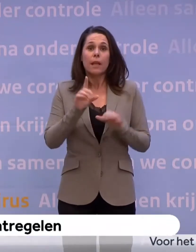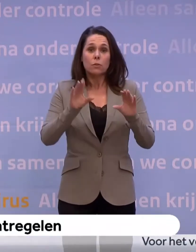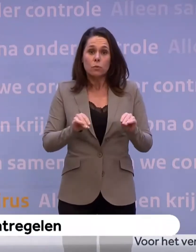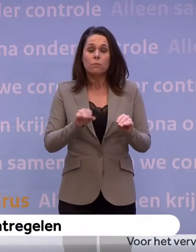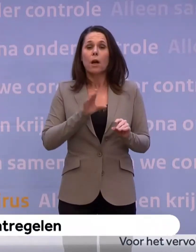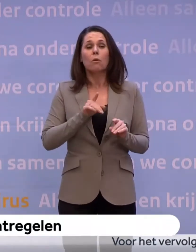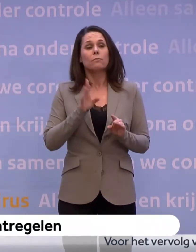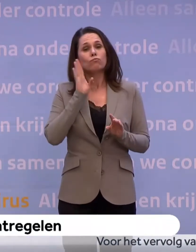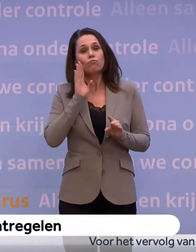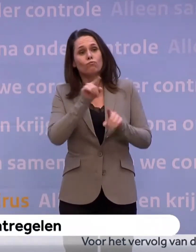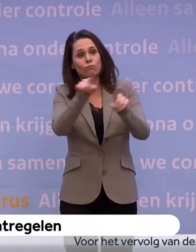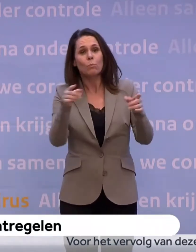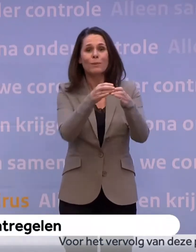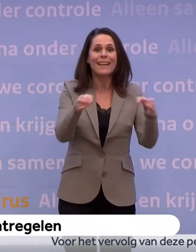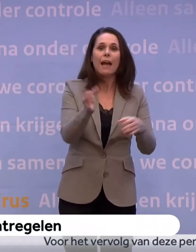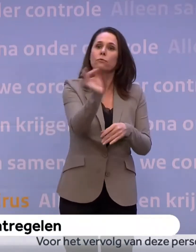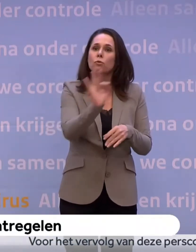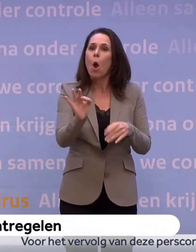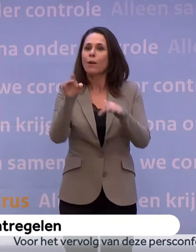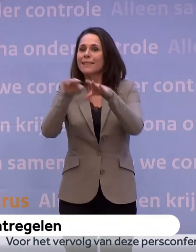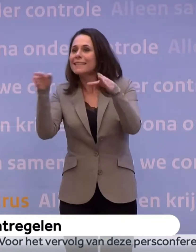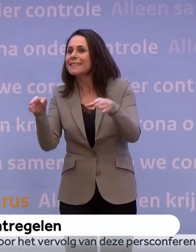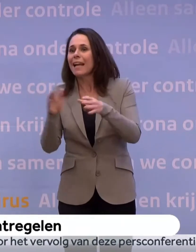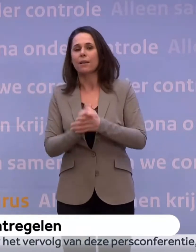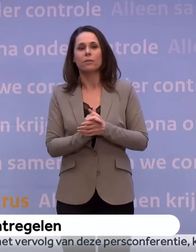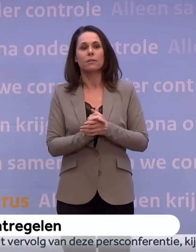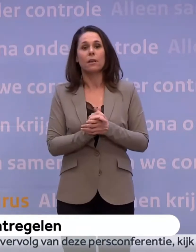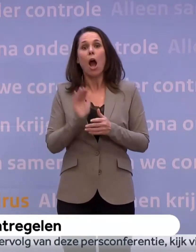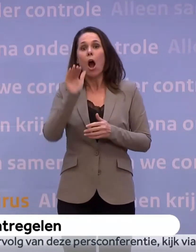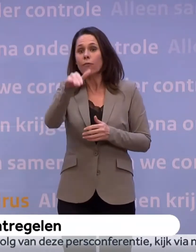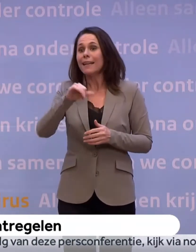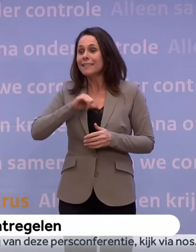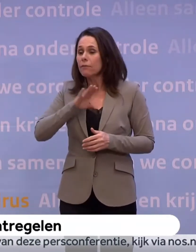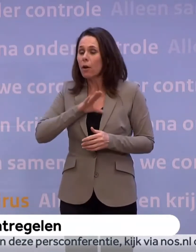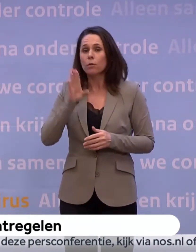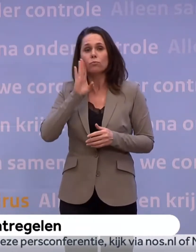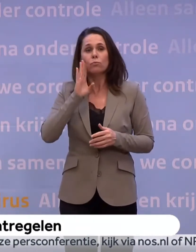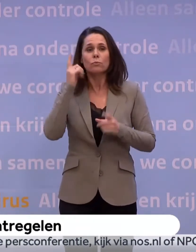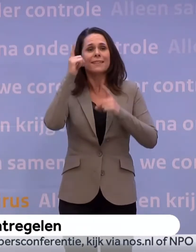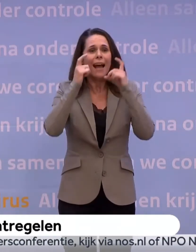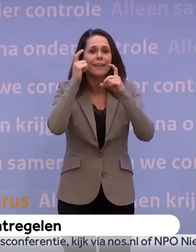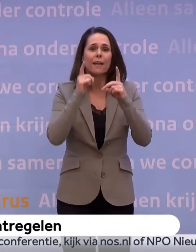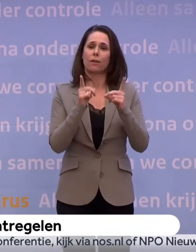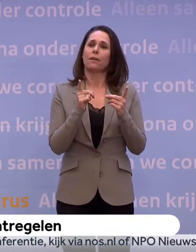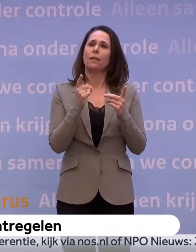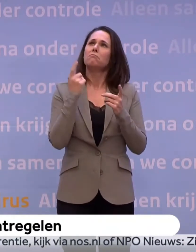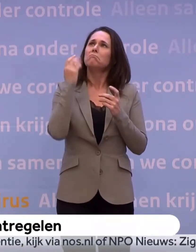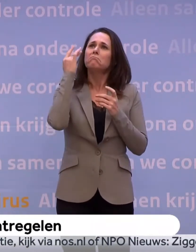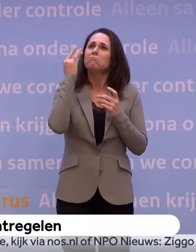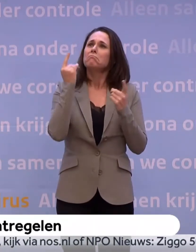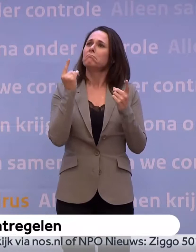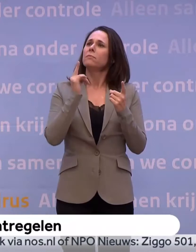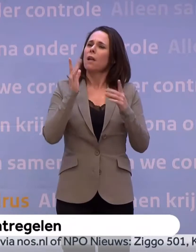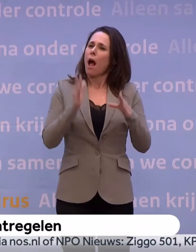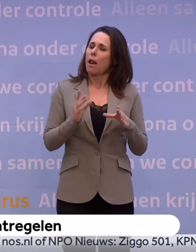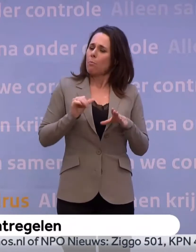oproep aan bedrijven, aan scholen, aan instellingen. De overheid zelf denkt na over wat we nu misschien al beginnen